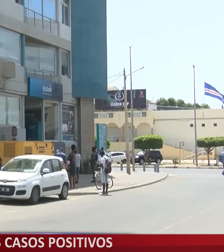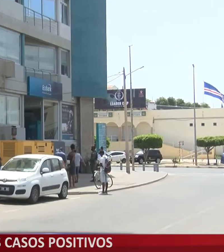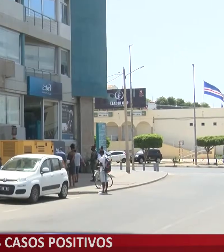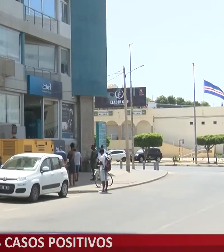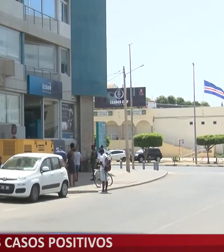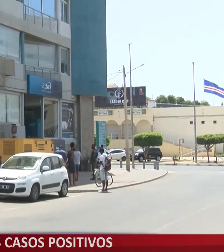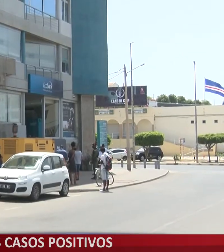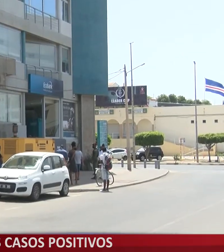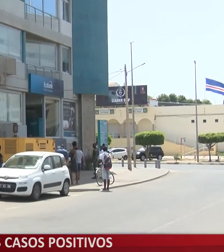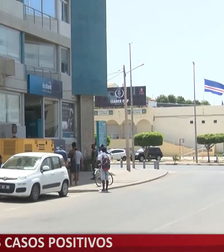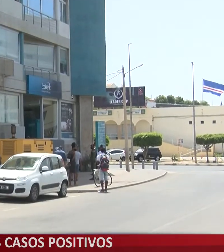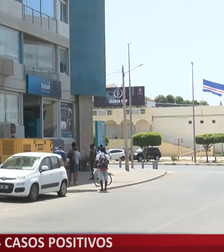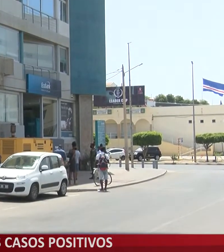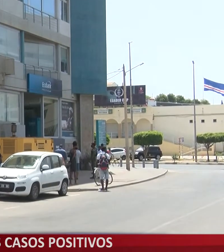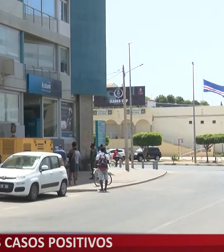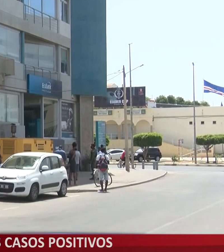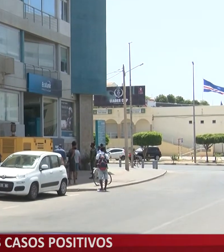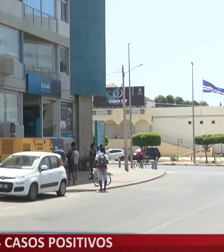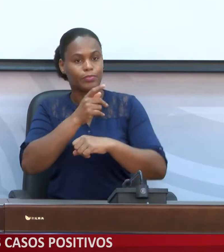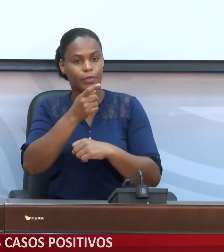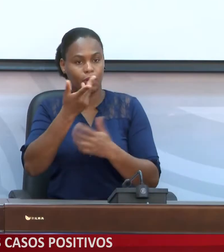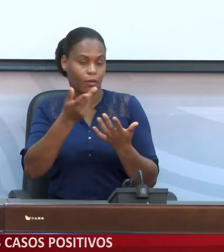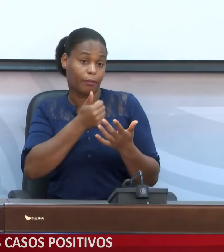responsabilidade no cumprimento das medidas.